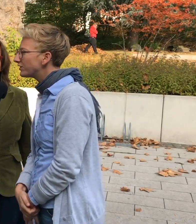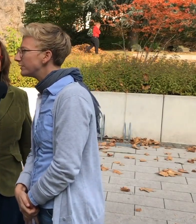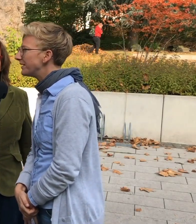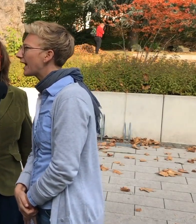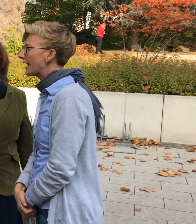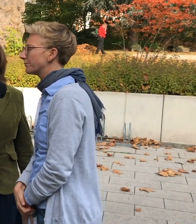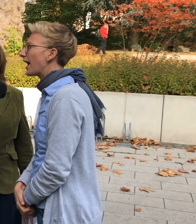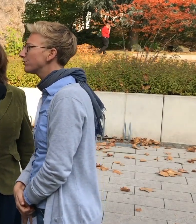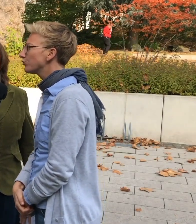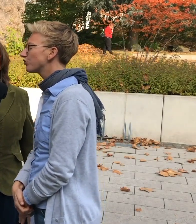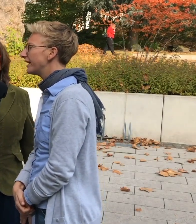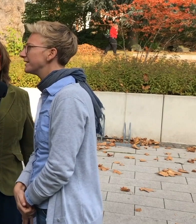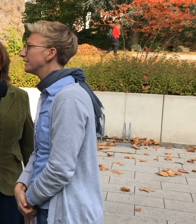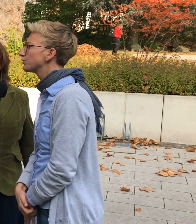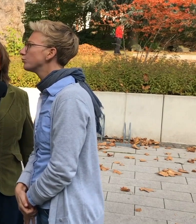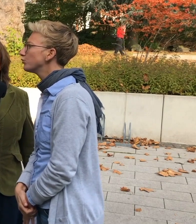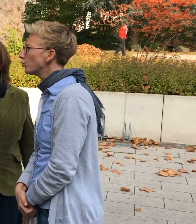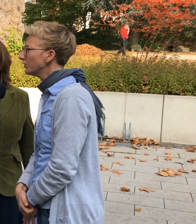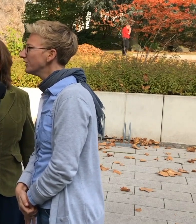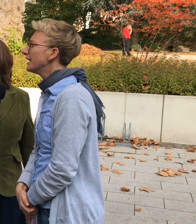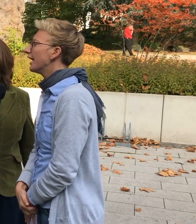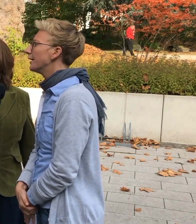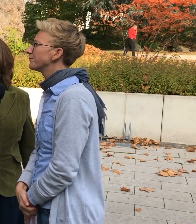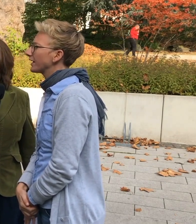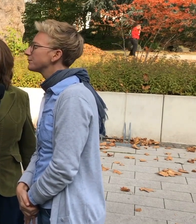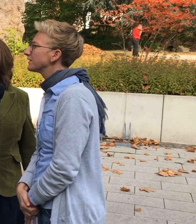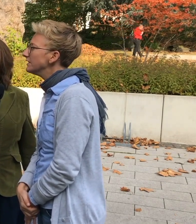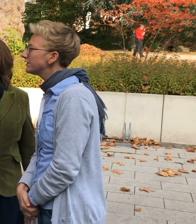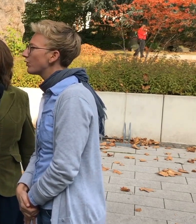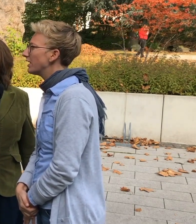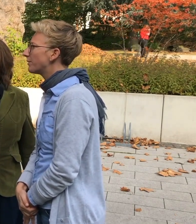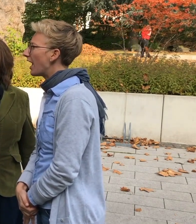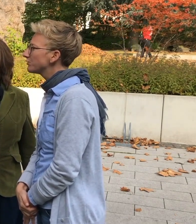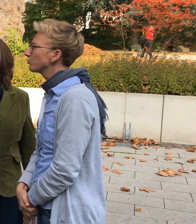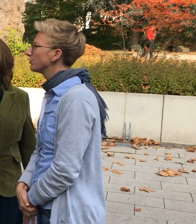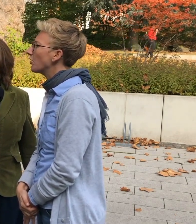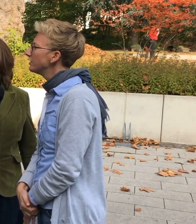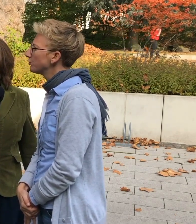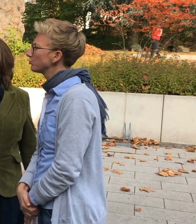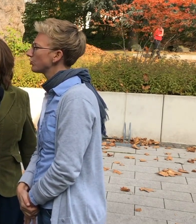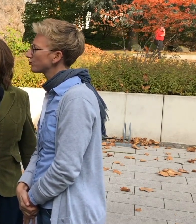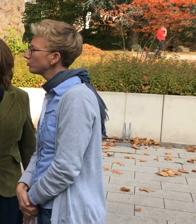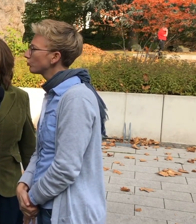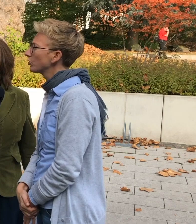EUTB-Beratungsstellen zu besuchen. Da gibt es individuelle Beratung und auch Hilfe und Unterstützung.